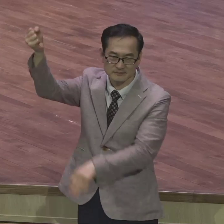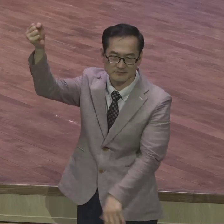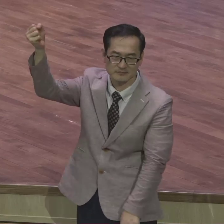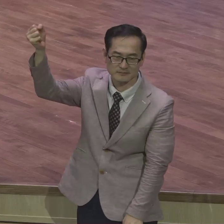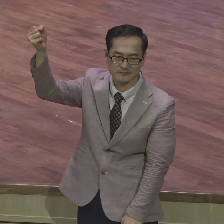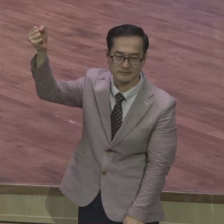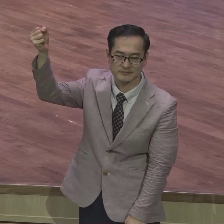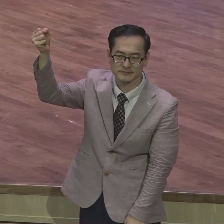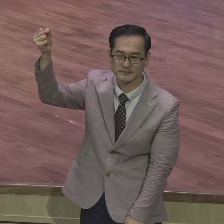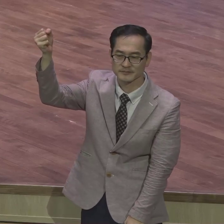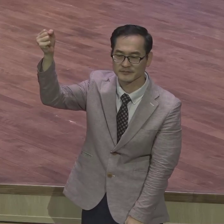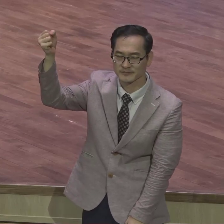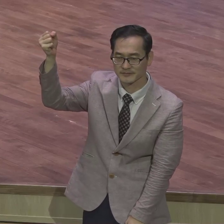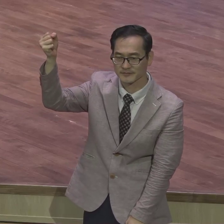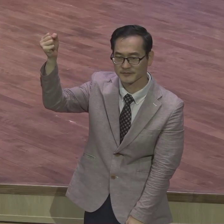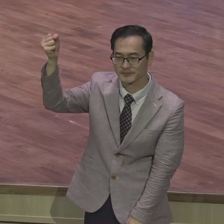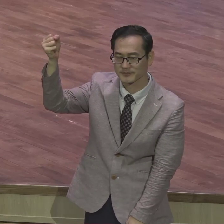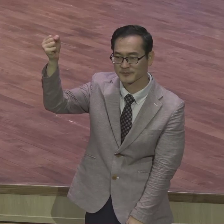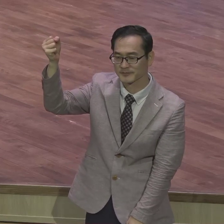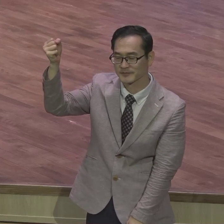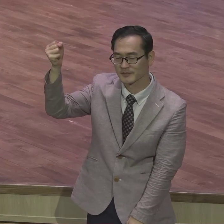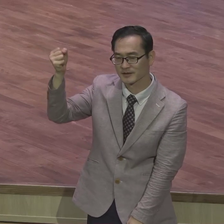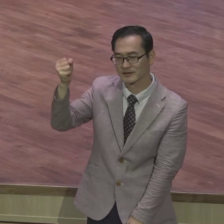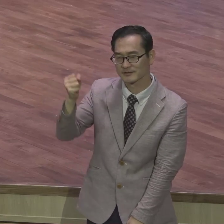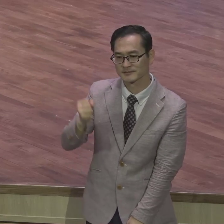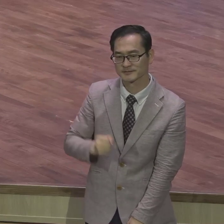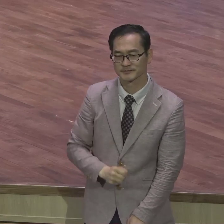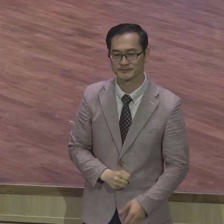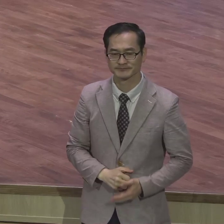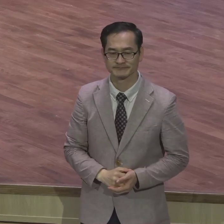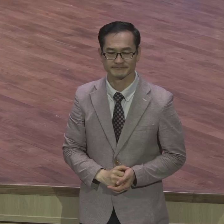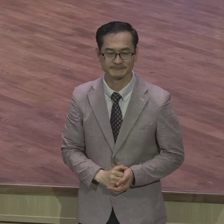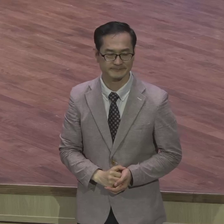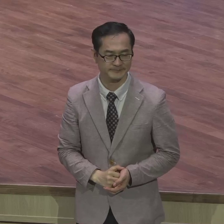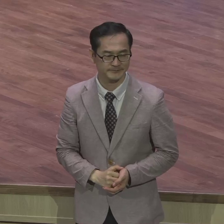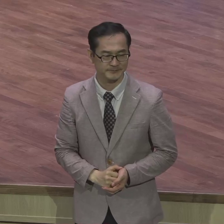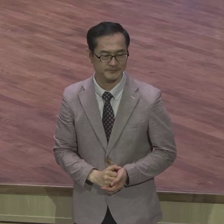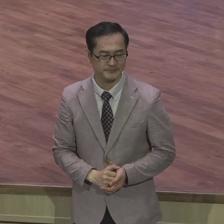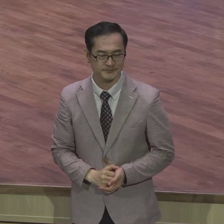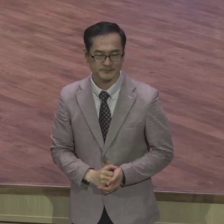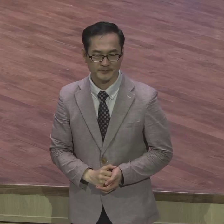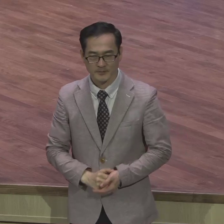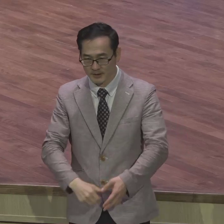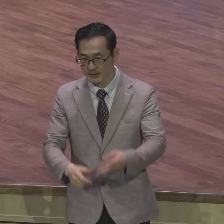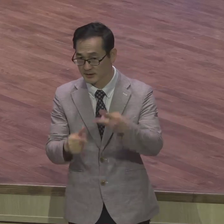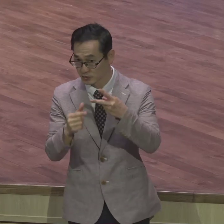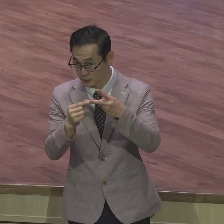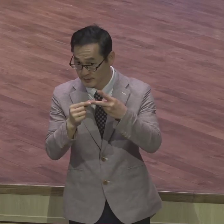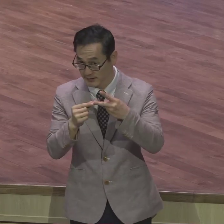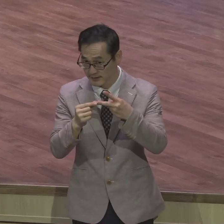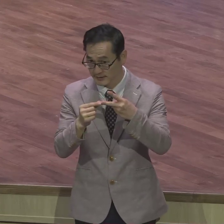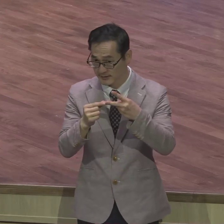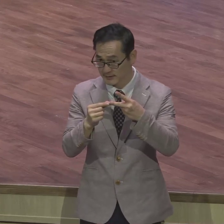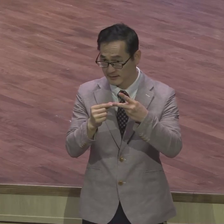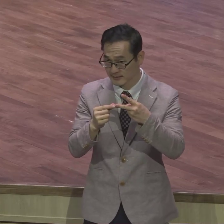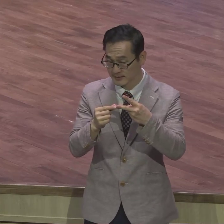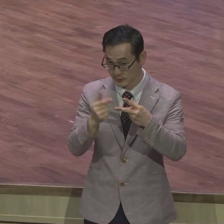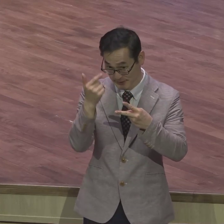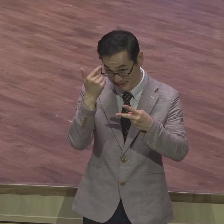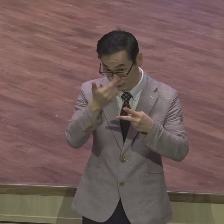지금 유대인들에게 바울이 설명을 하는 것입니다 두 번째 질문입니다 하나님께서 어떤 사람은